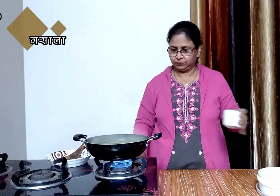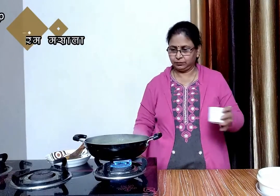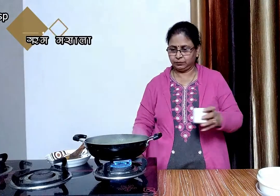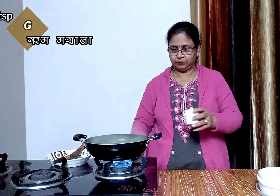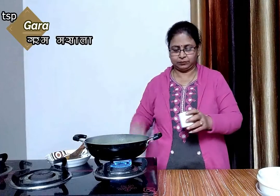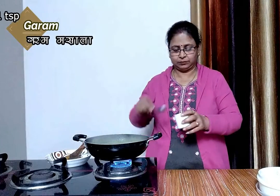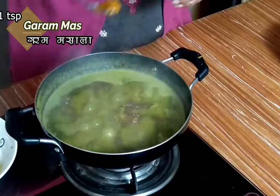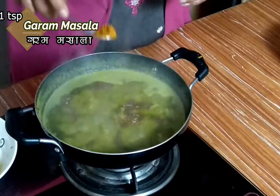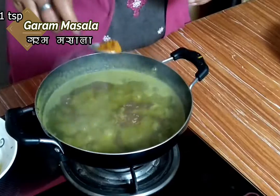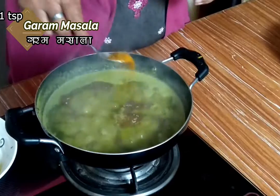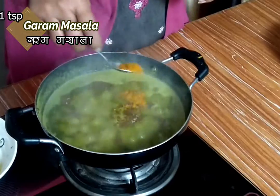लेंगे